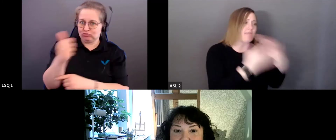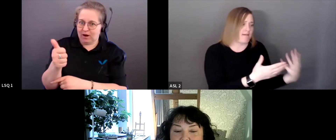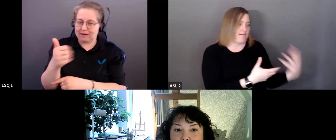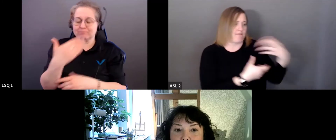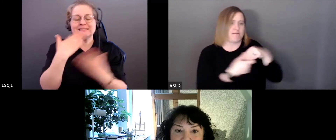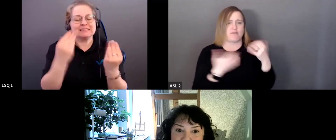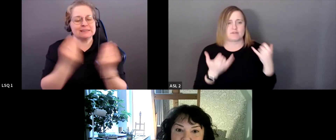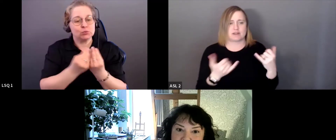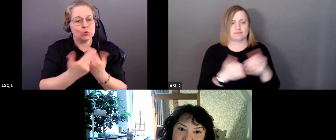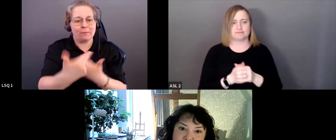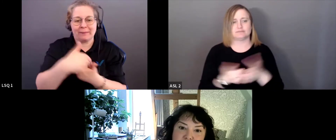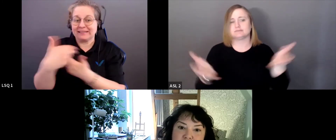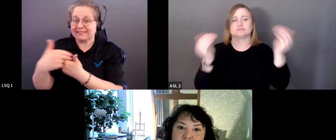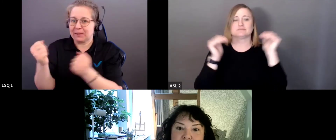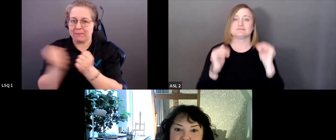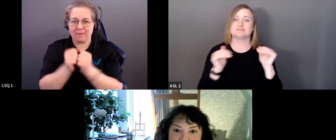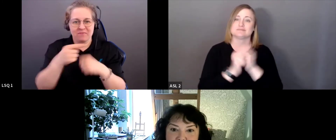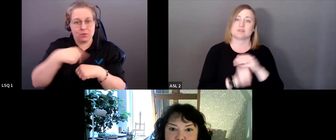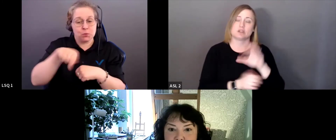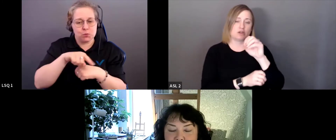beaucoup d'être parmi nous.